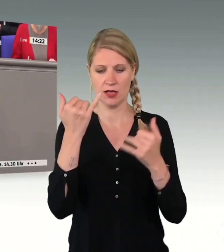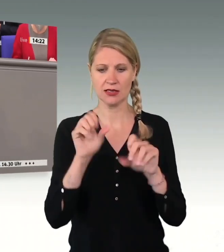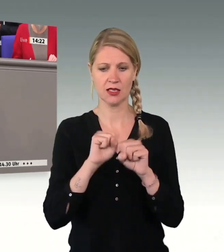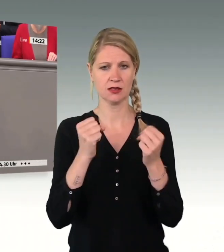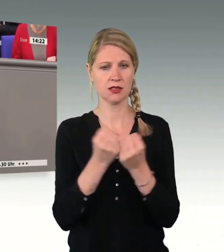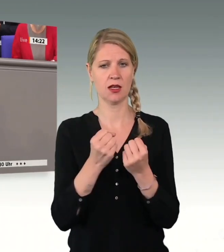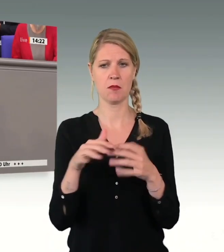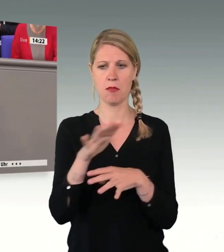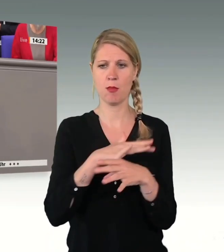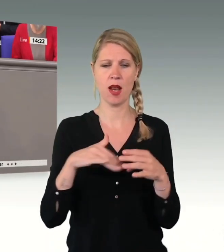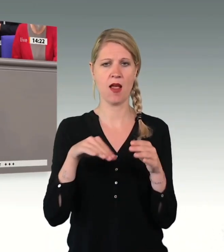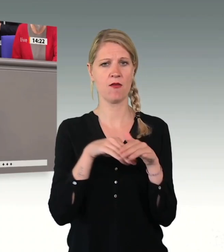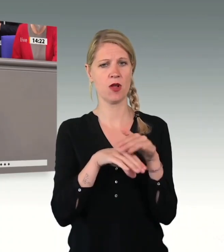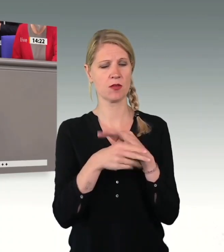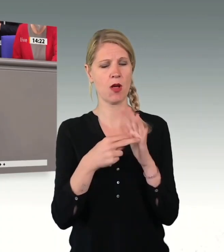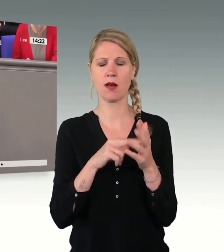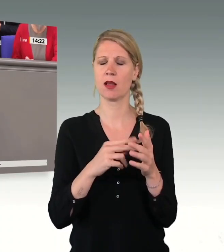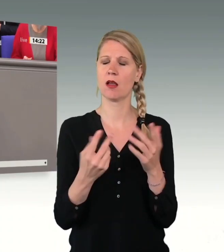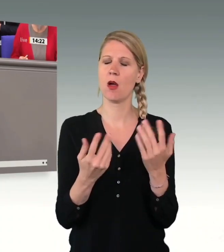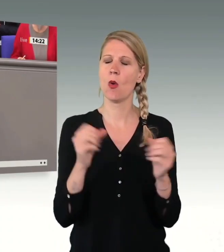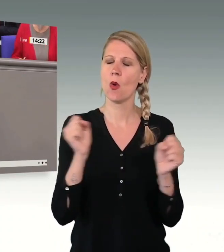Flüchtlingspolitik leisten. Das kann man nicht hoch genug.